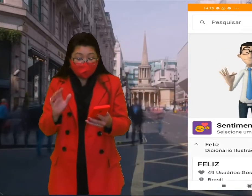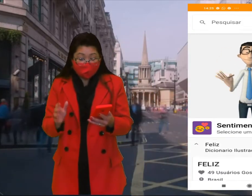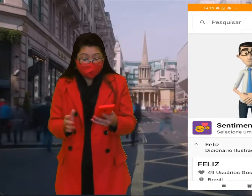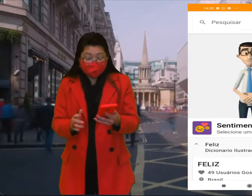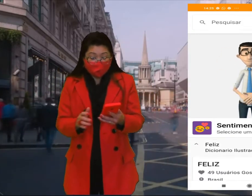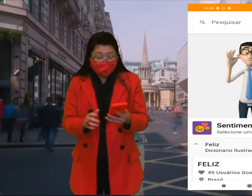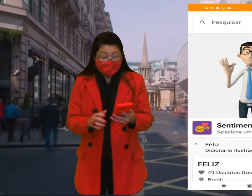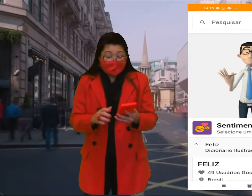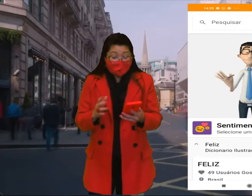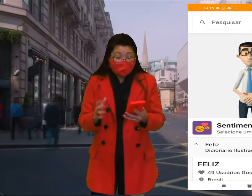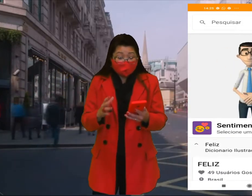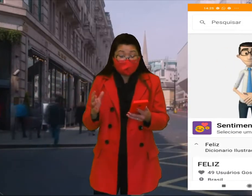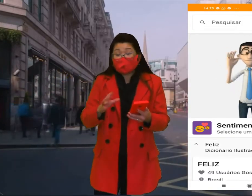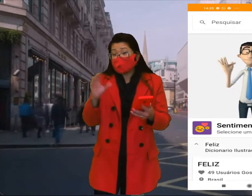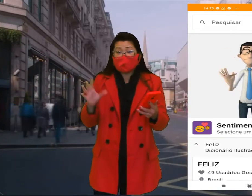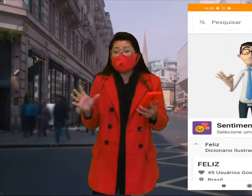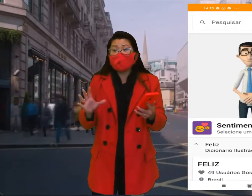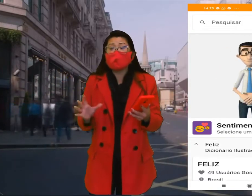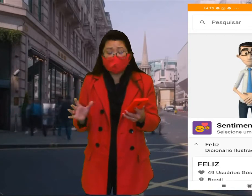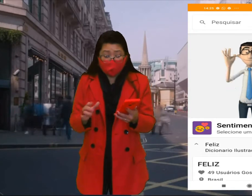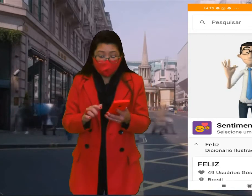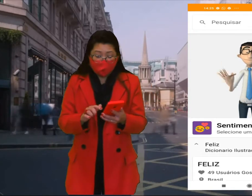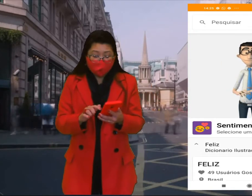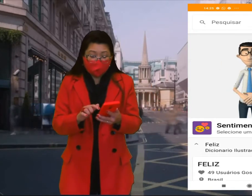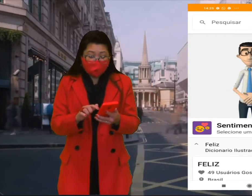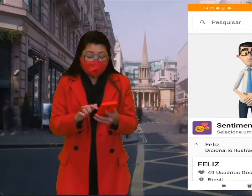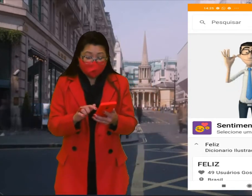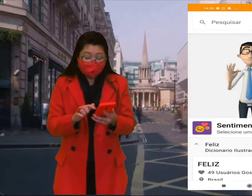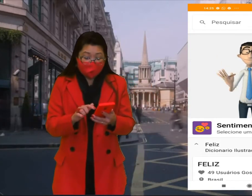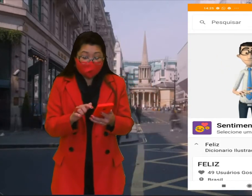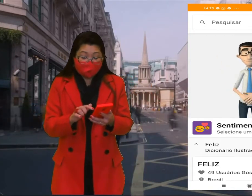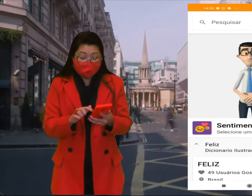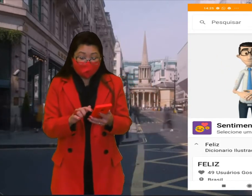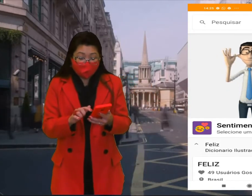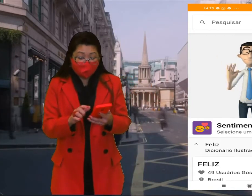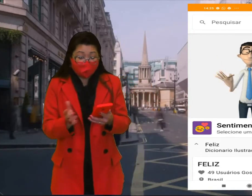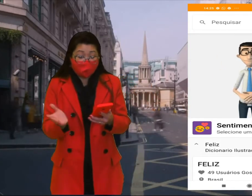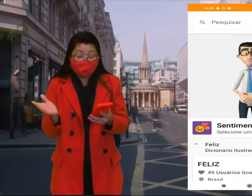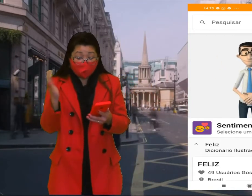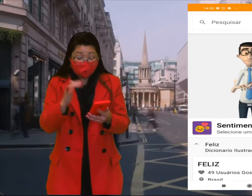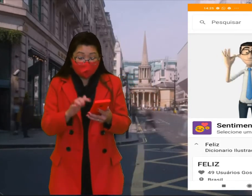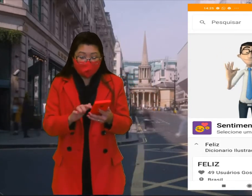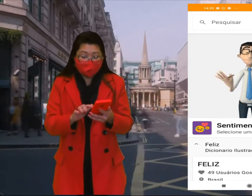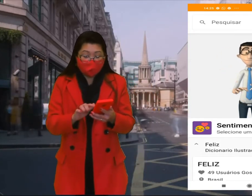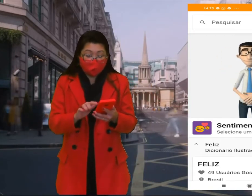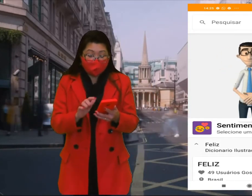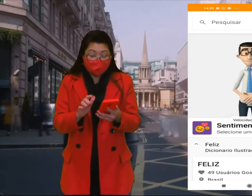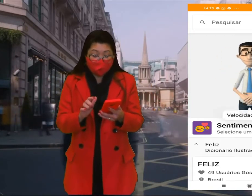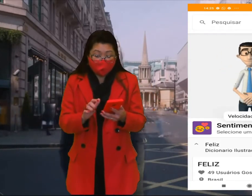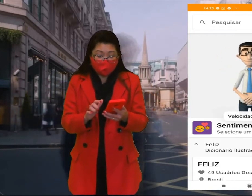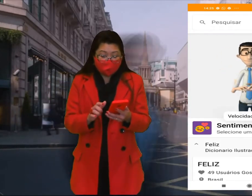bacana. Só que assim, ele está muito rápido. Vocês veem aí na tela de vocês um reloginho. Então, eu clico uma vez,